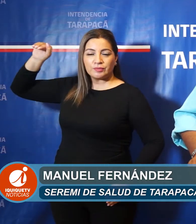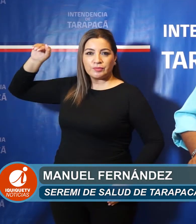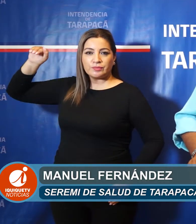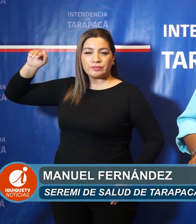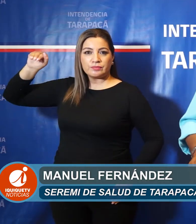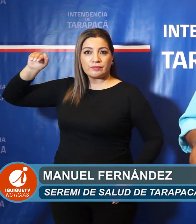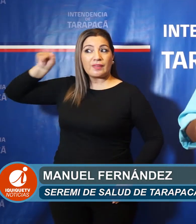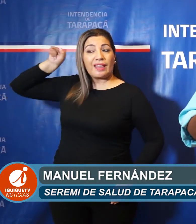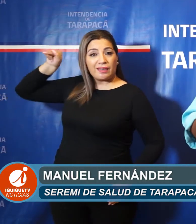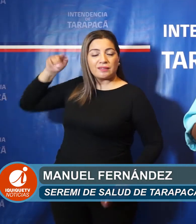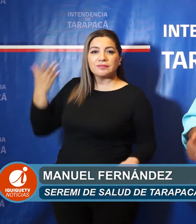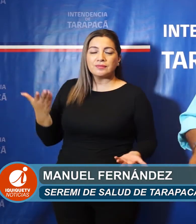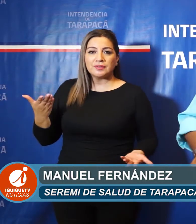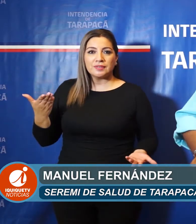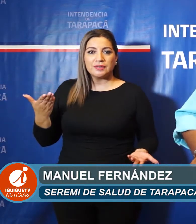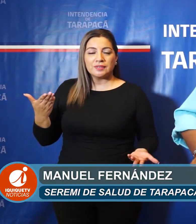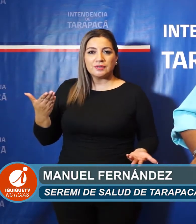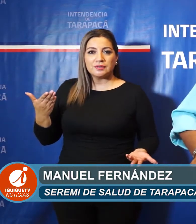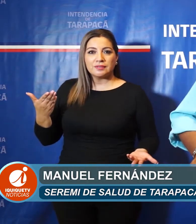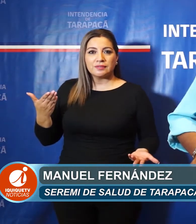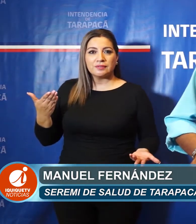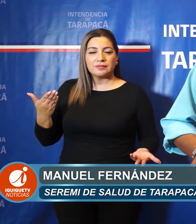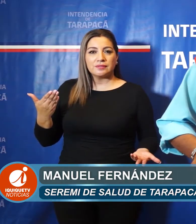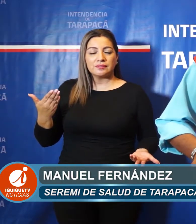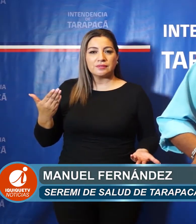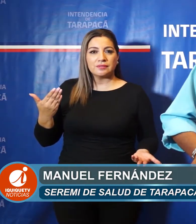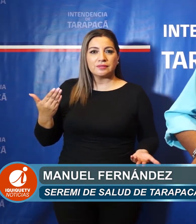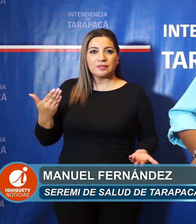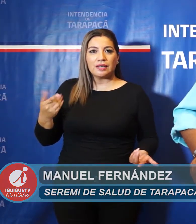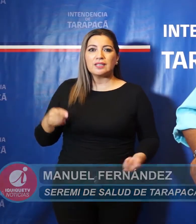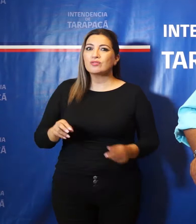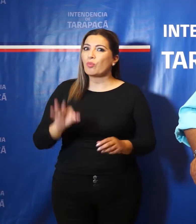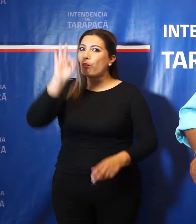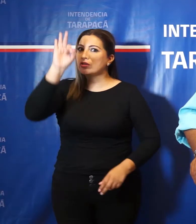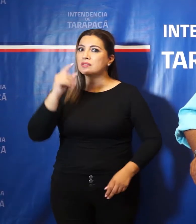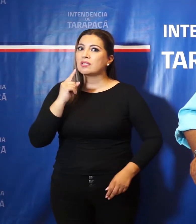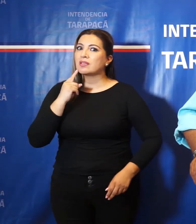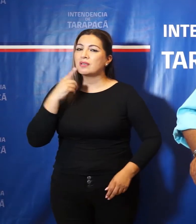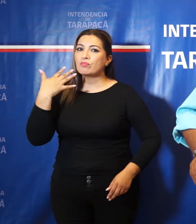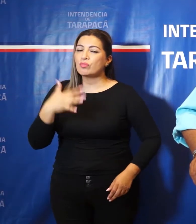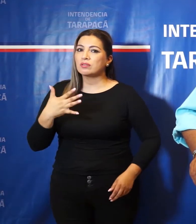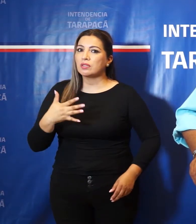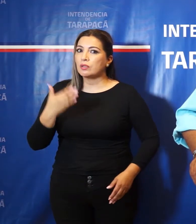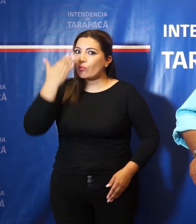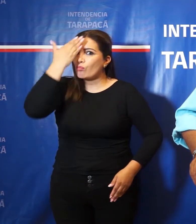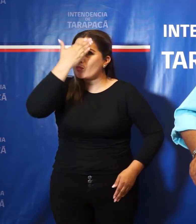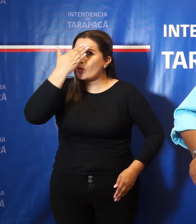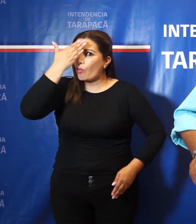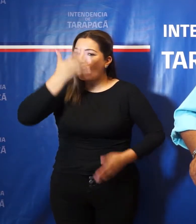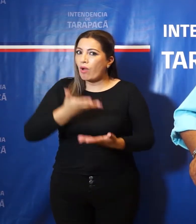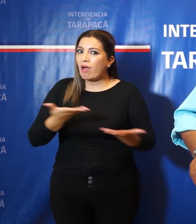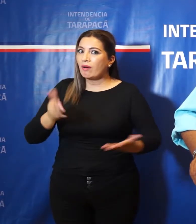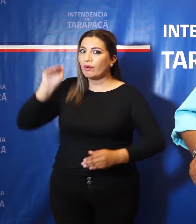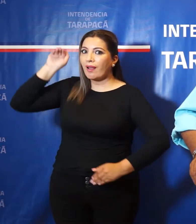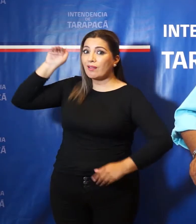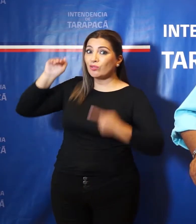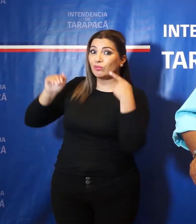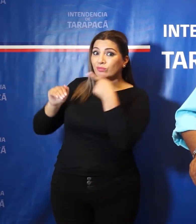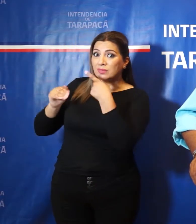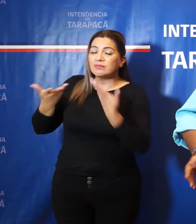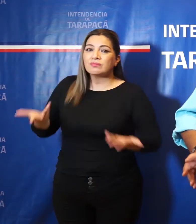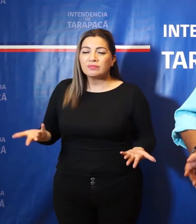y ahí hay una brecha que se ha cerrado en forma importante y eso es preocupante en lo que está pasando en Alto Hospicio,